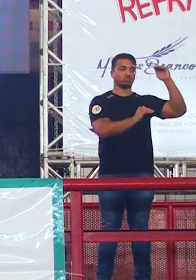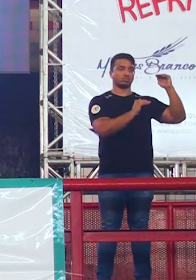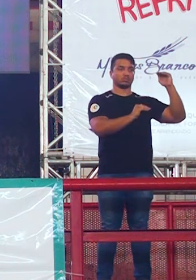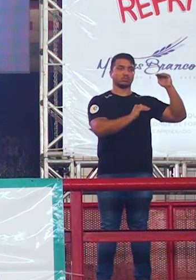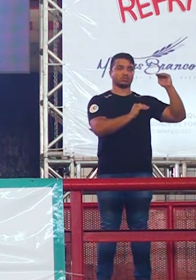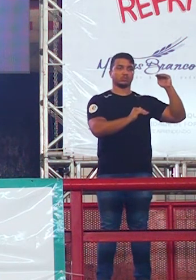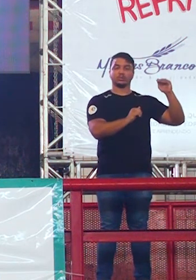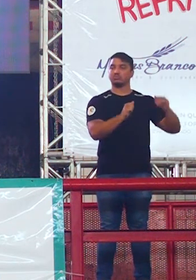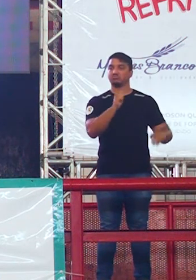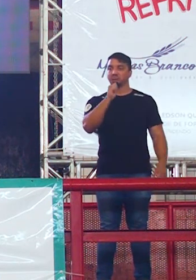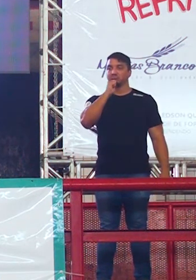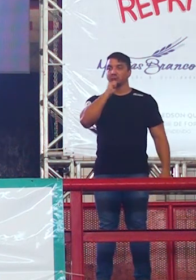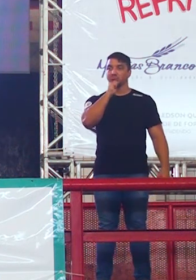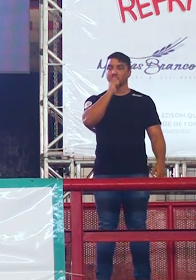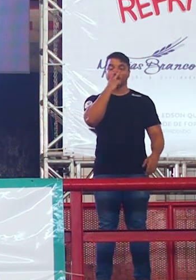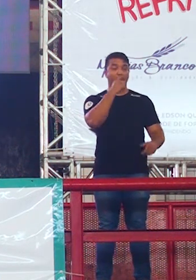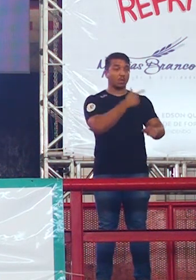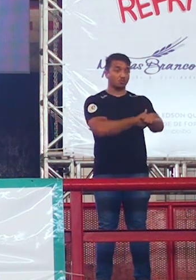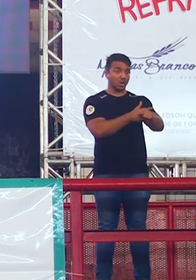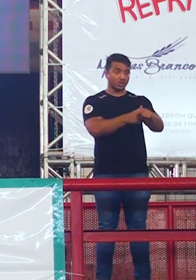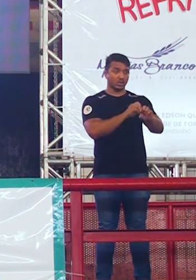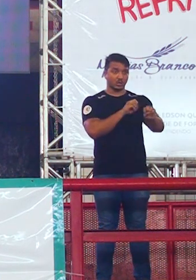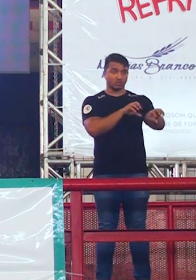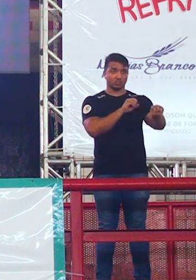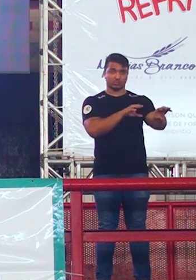Não. Educação?